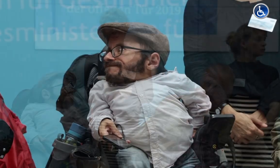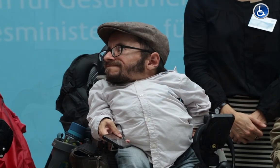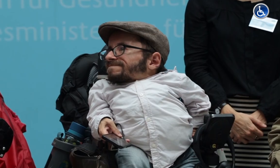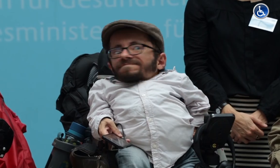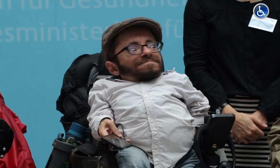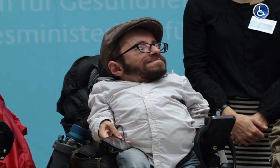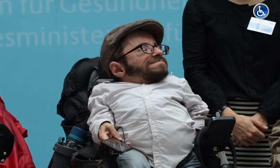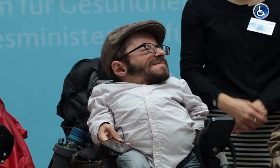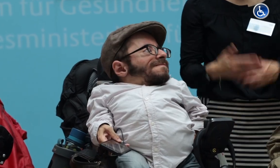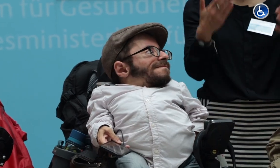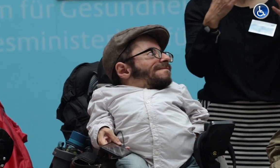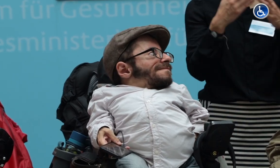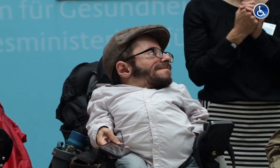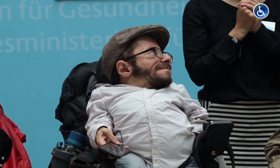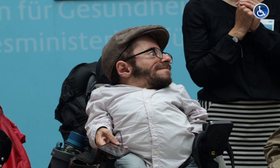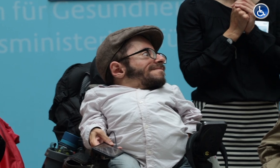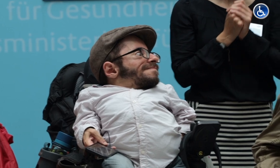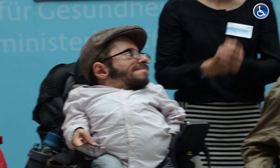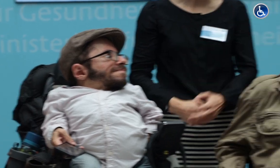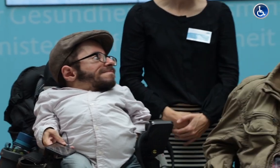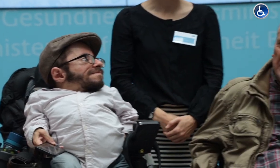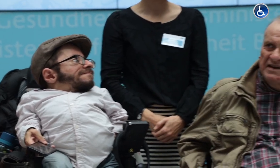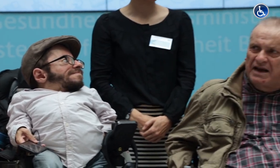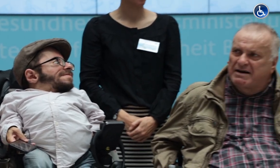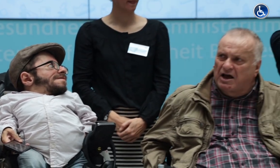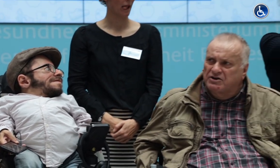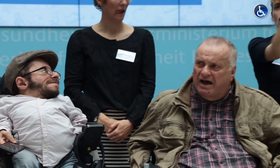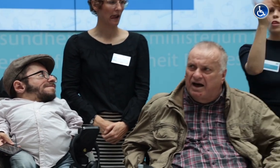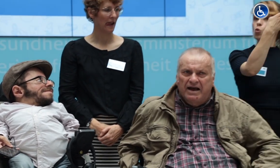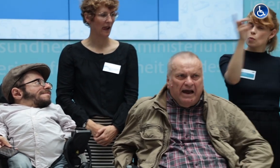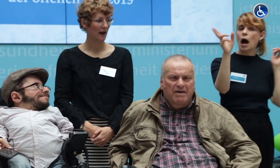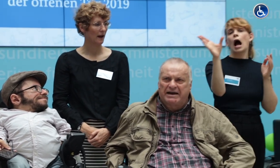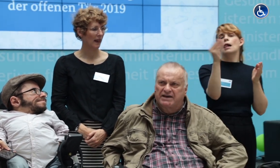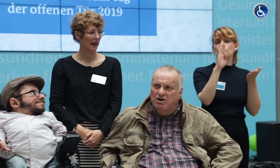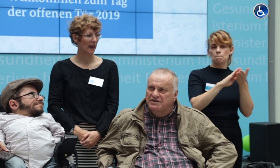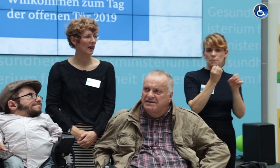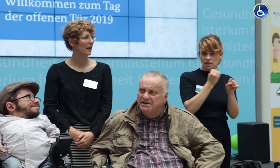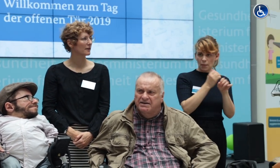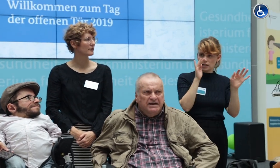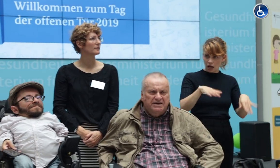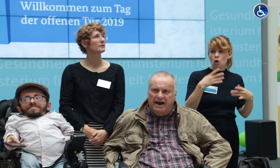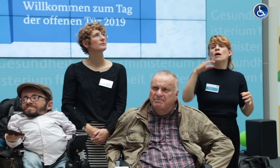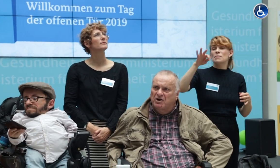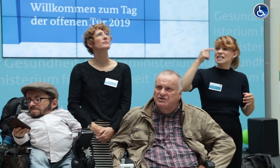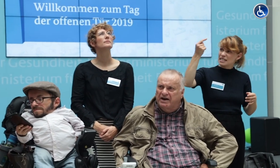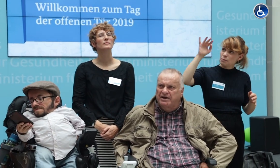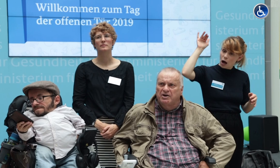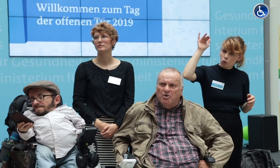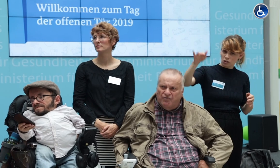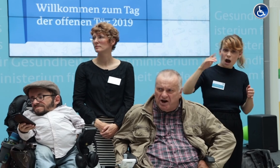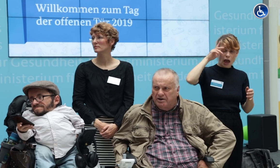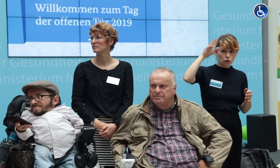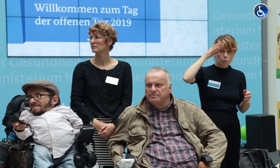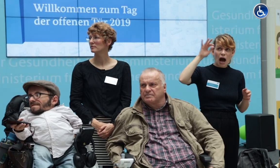Das ganze Haus ist voll von Mitarbeitern und dem müssen wir selber drauf haben. Aber er braucht sich nicht, denn wir müssen uns